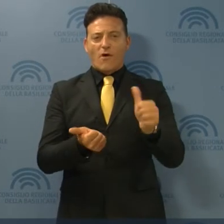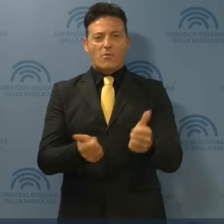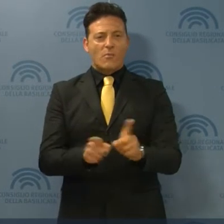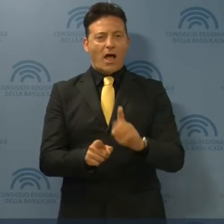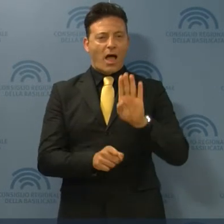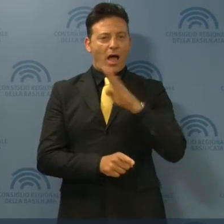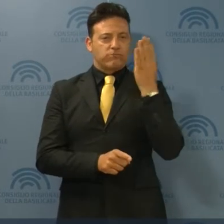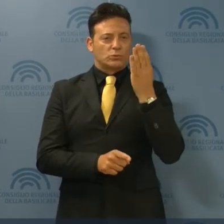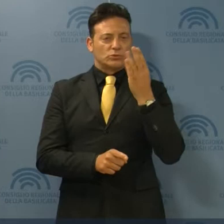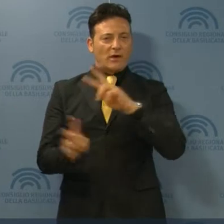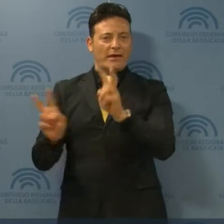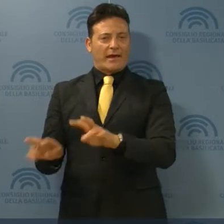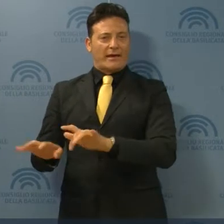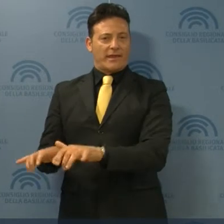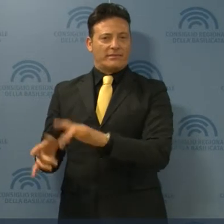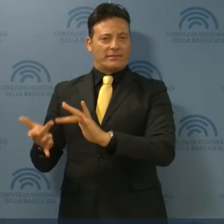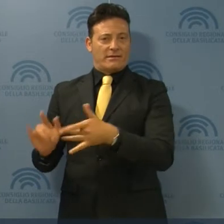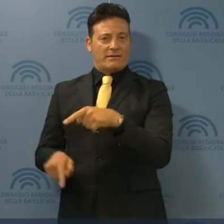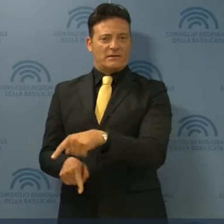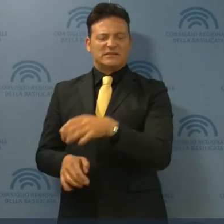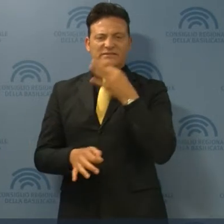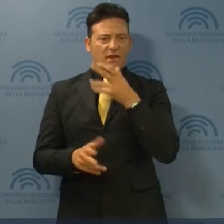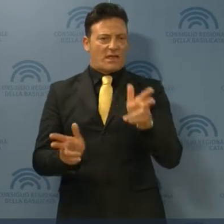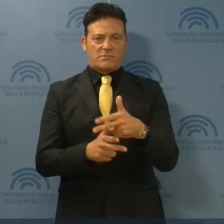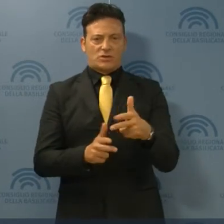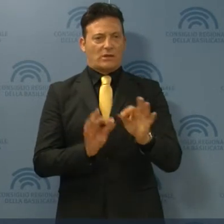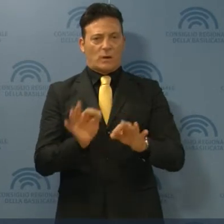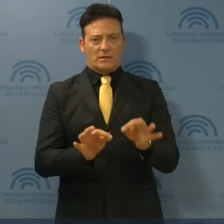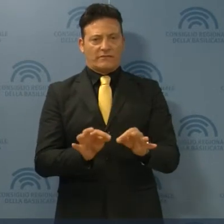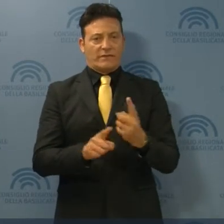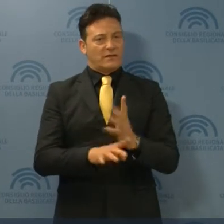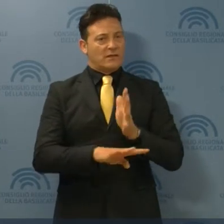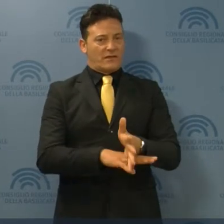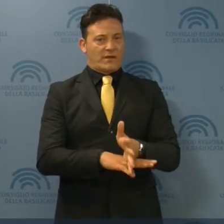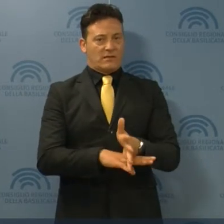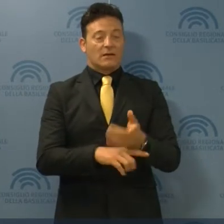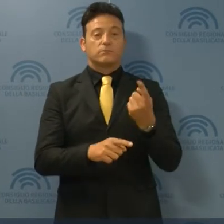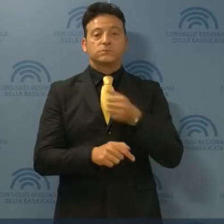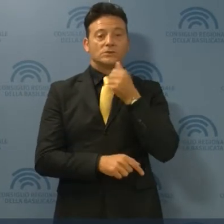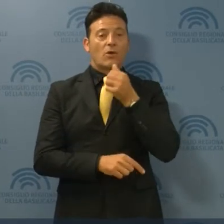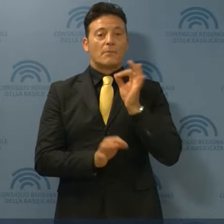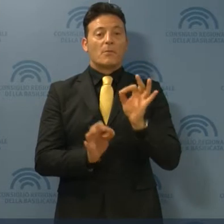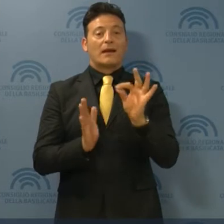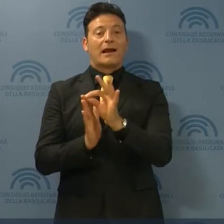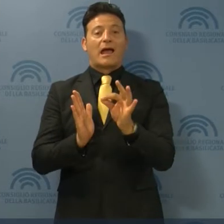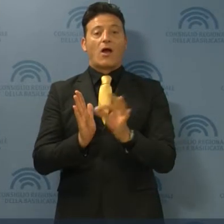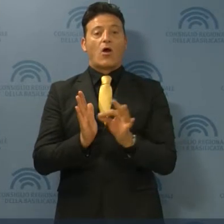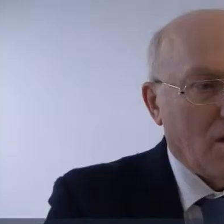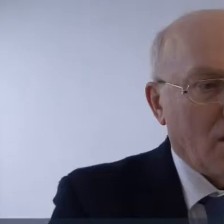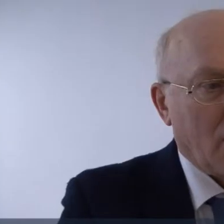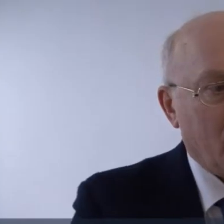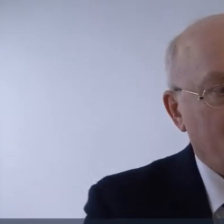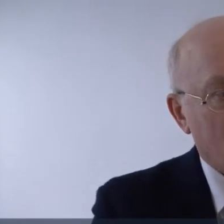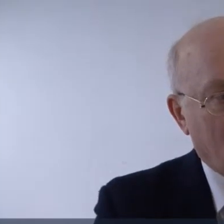della rete, costituisce un'emergenza educativa e diventa necessario dotarsi di regole di vita comune.